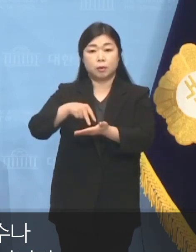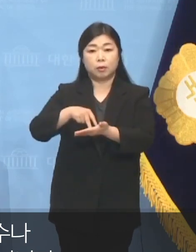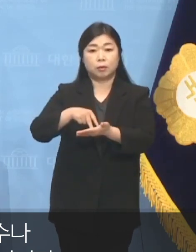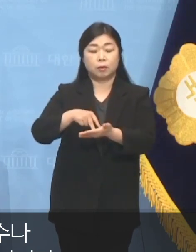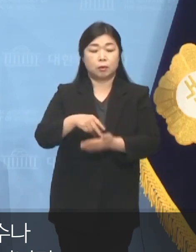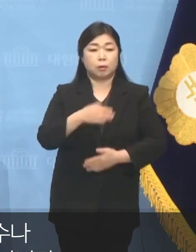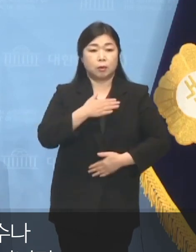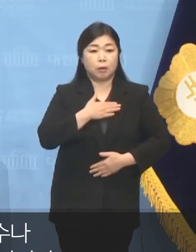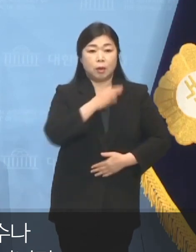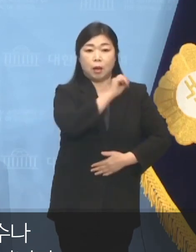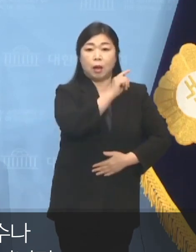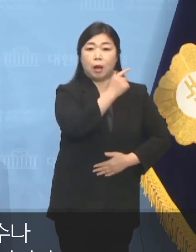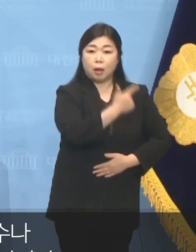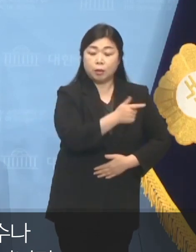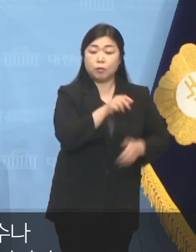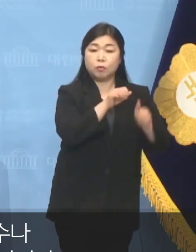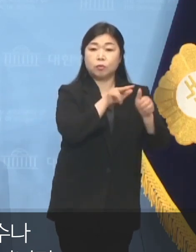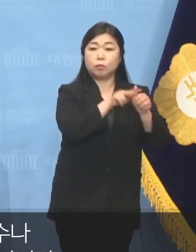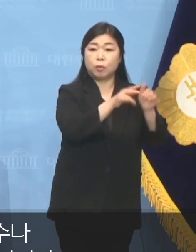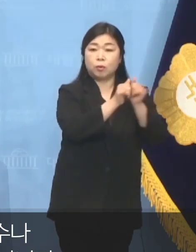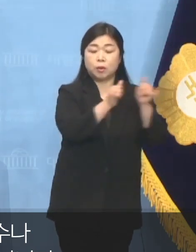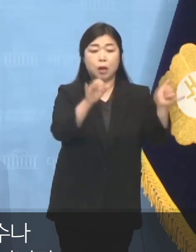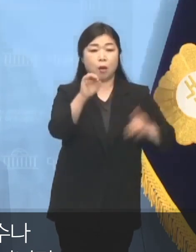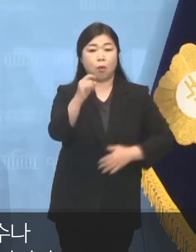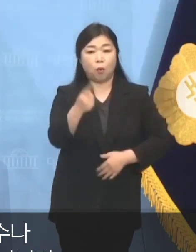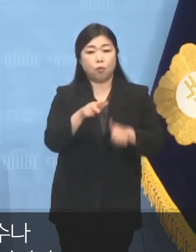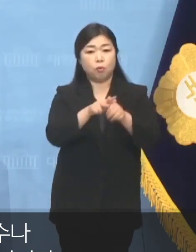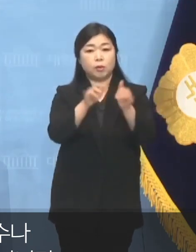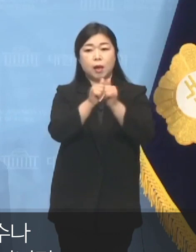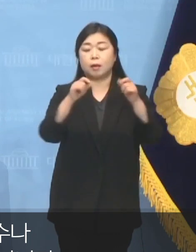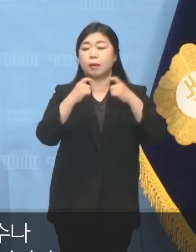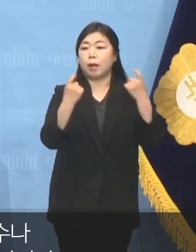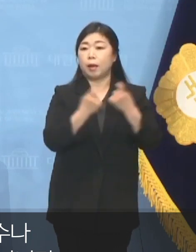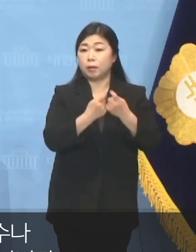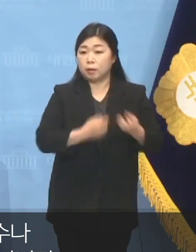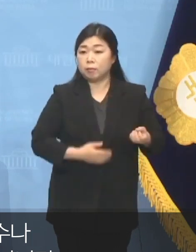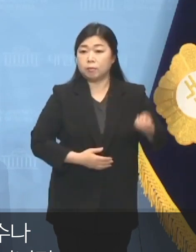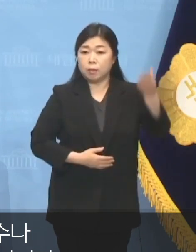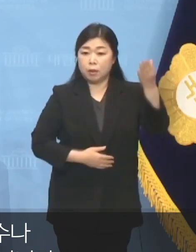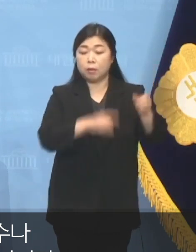오세훈 후보님의 개인 승리를 바라시는 것이 아닙니다.